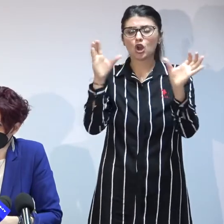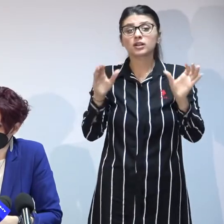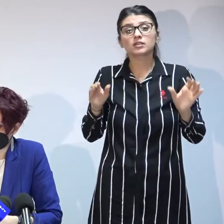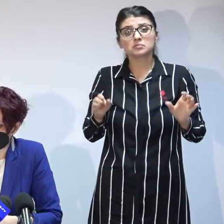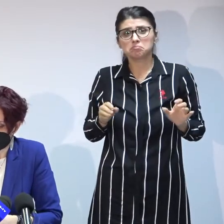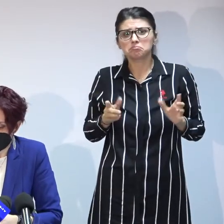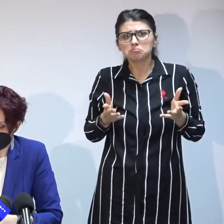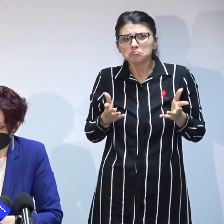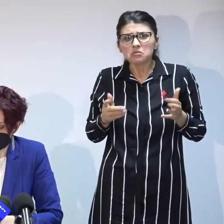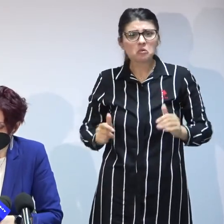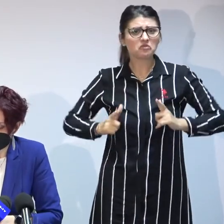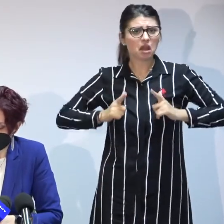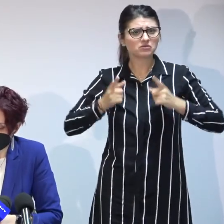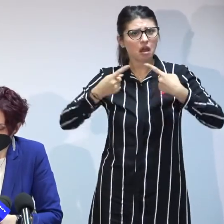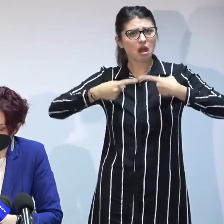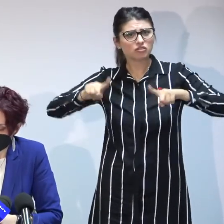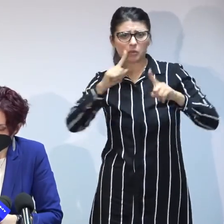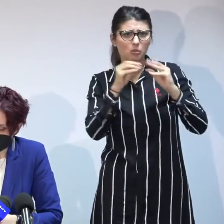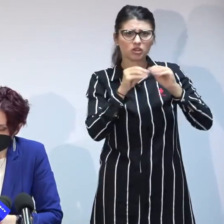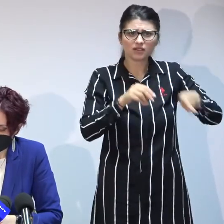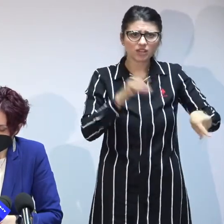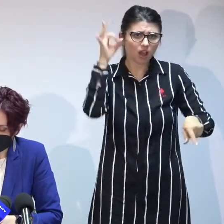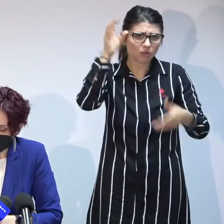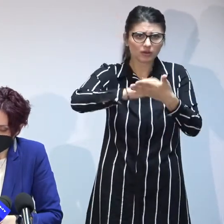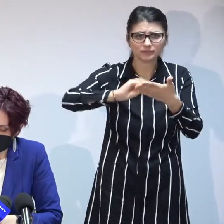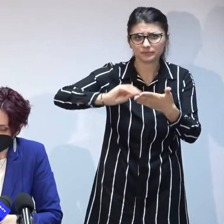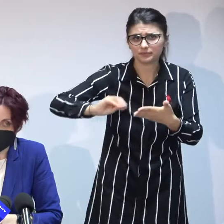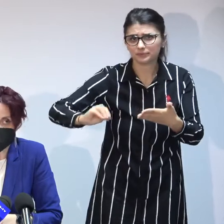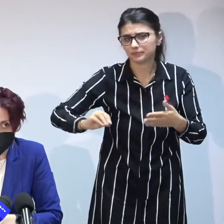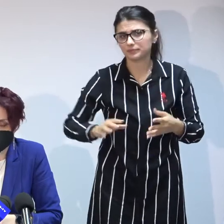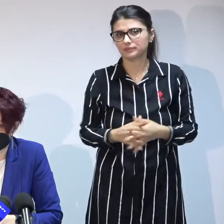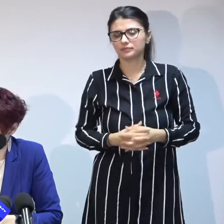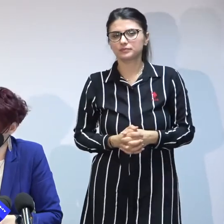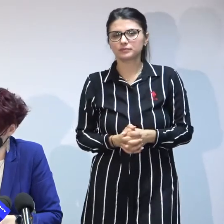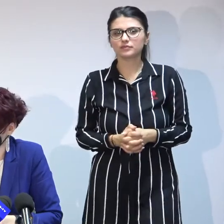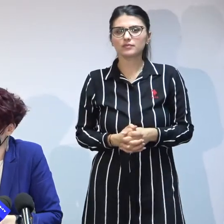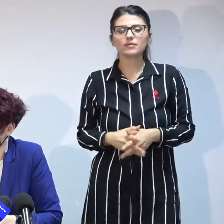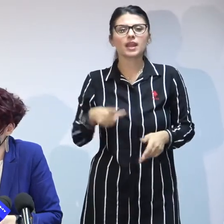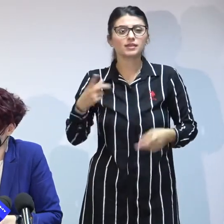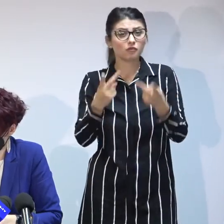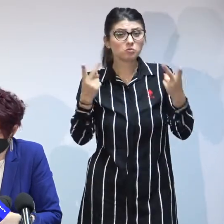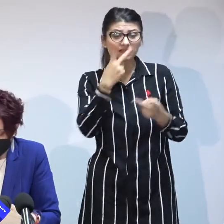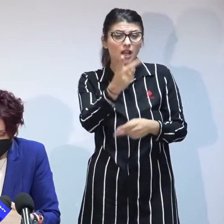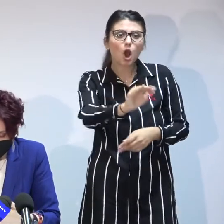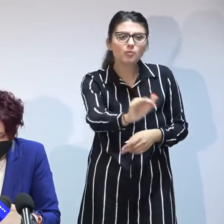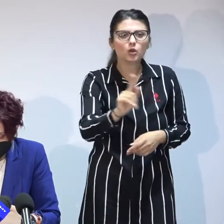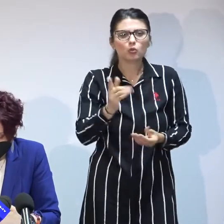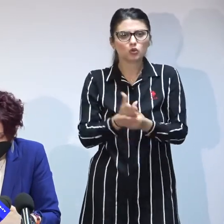totul altfel e foarte important să vedem copiii și nu dosarele